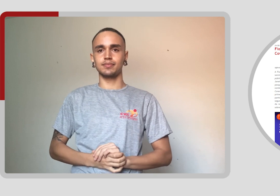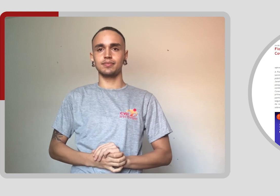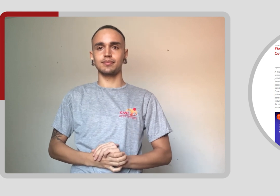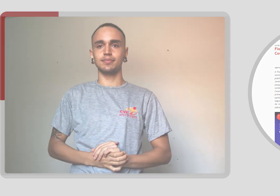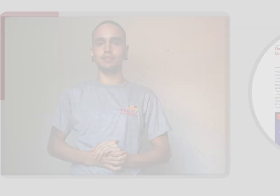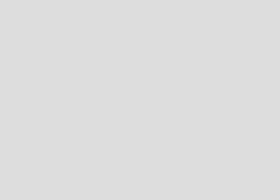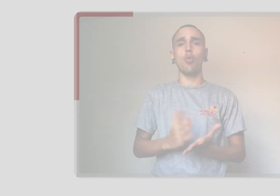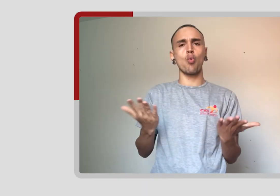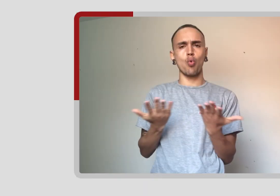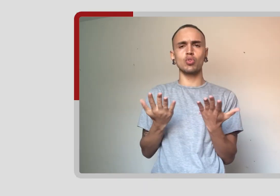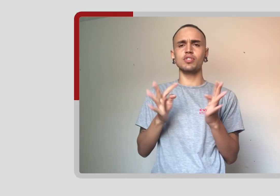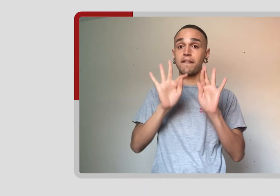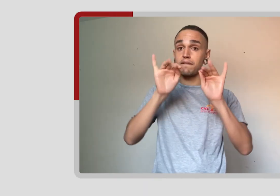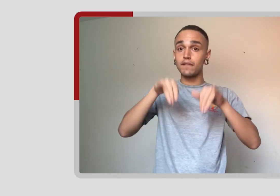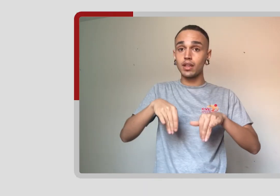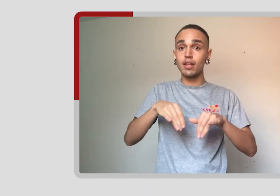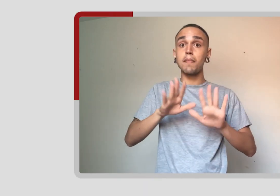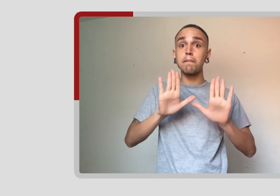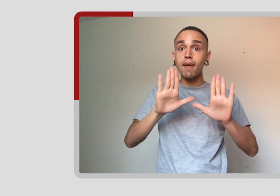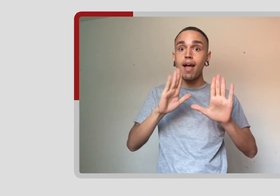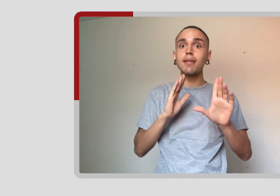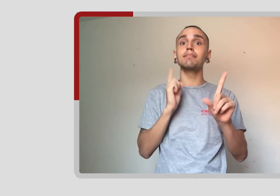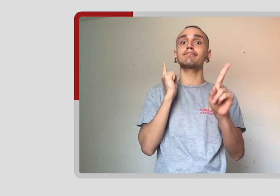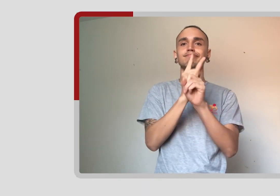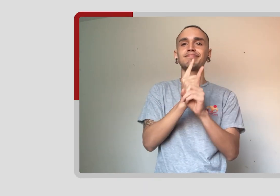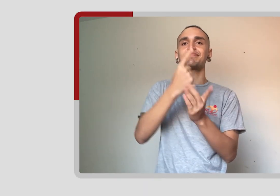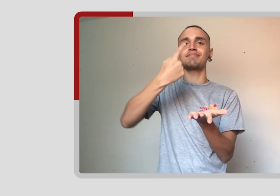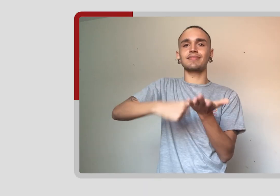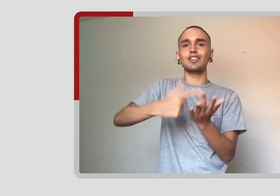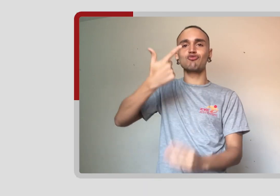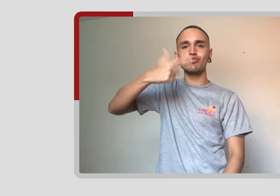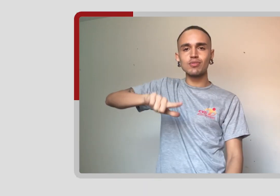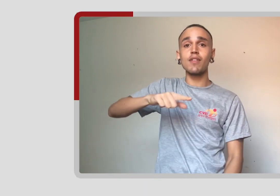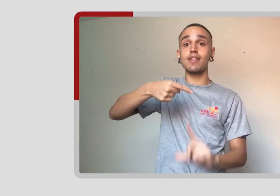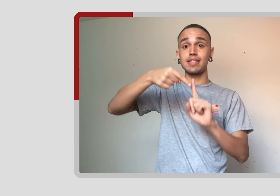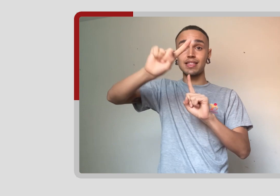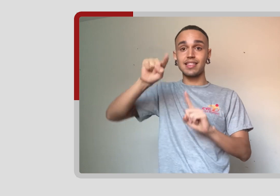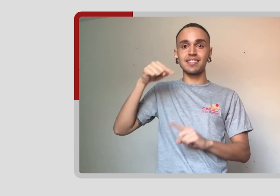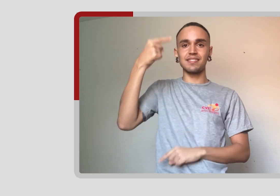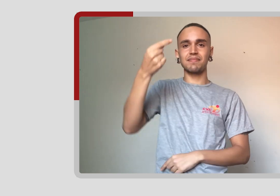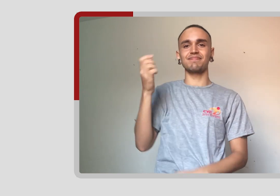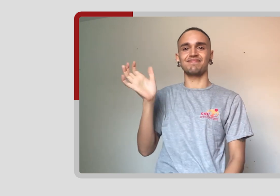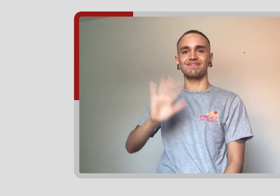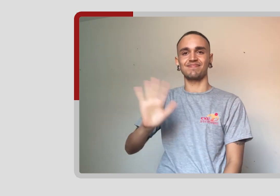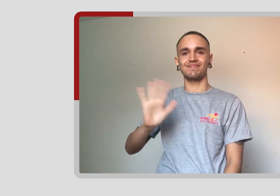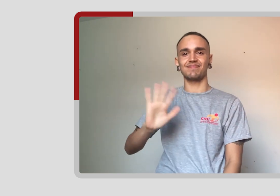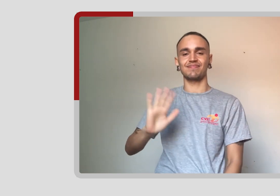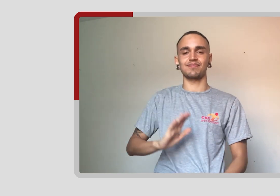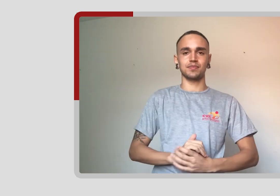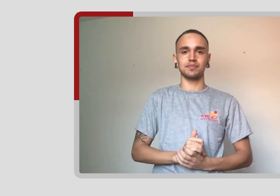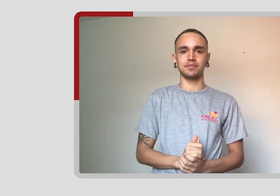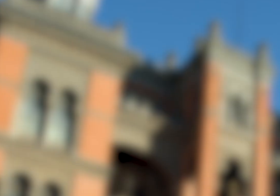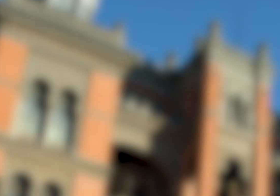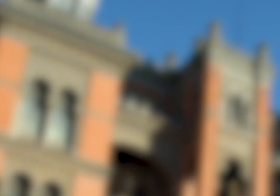.br Nós ficamos por aqui e temos um encontro marcado na próxima semana. Até lá!